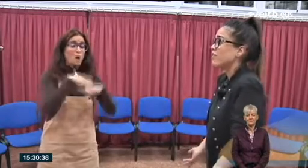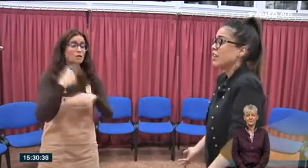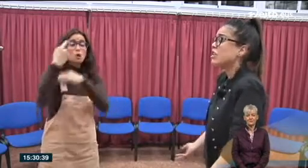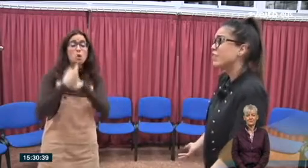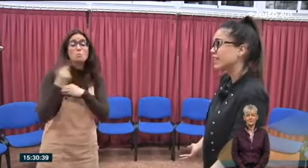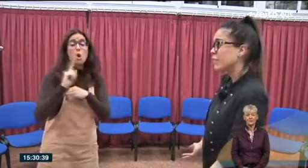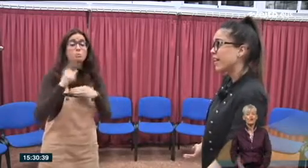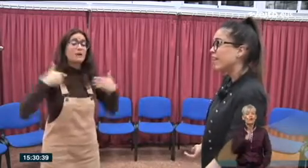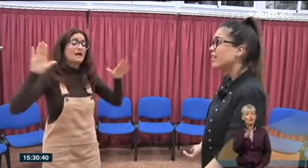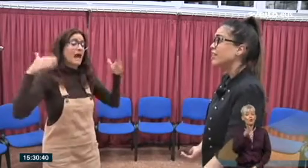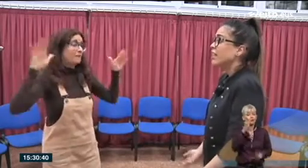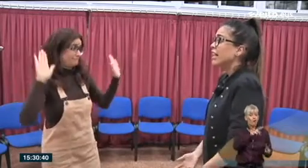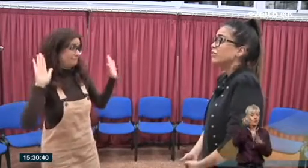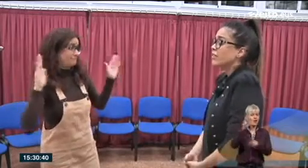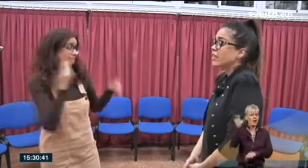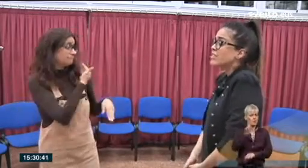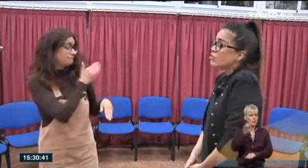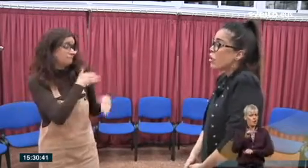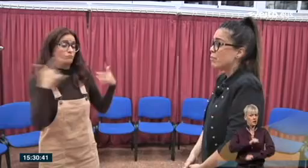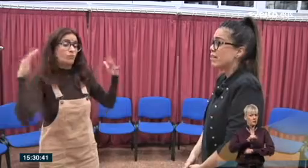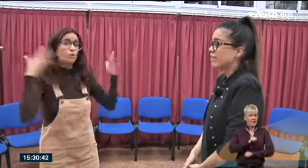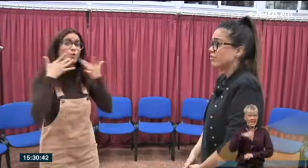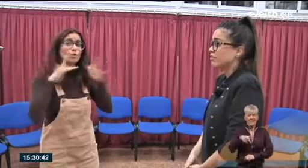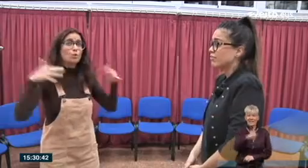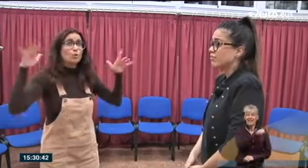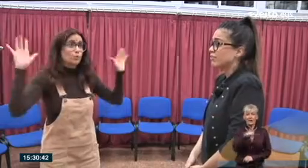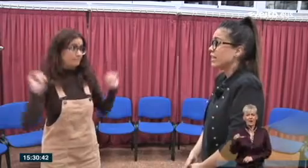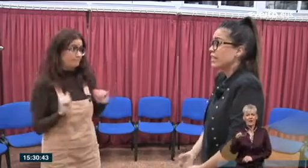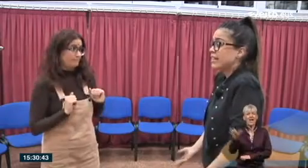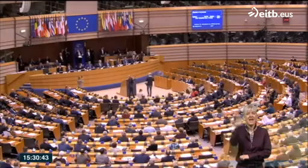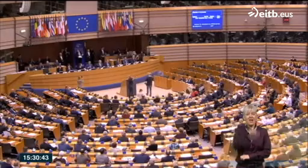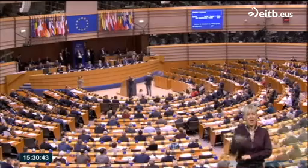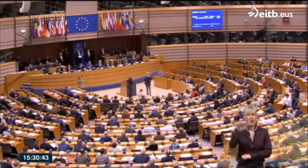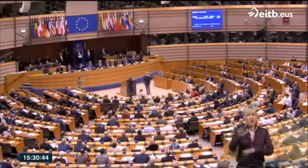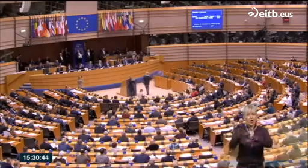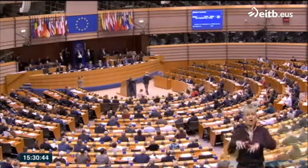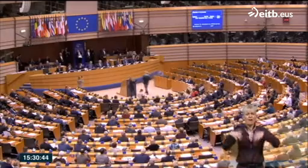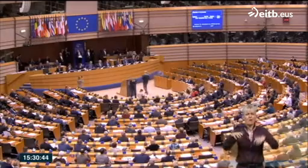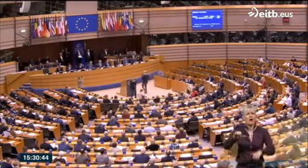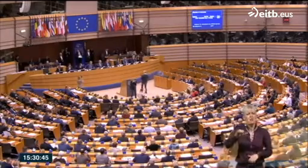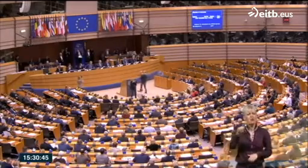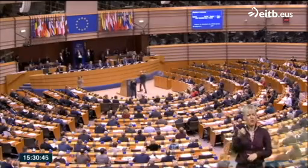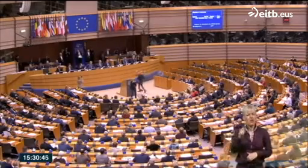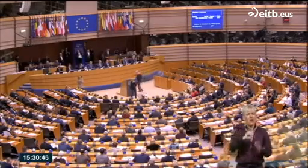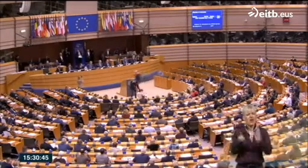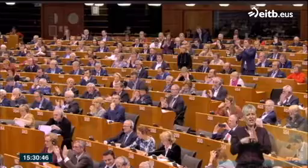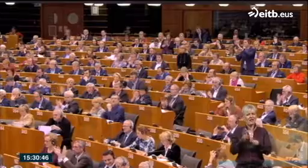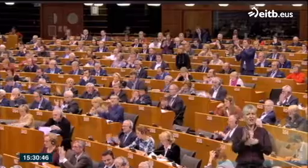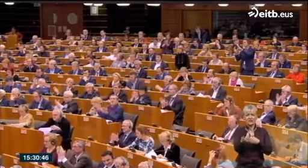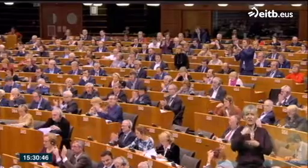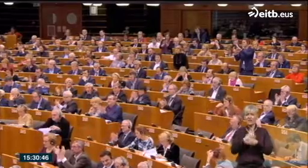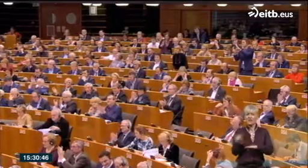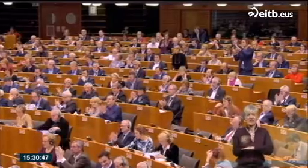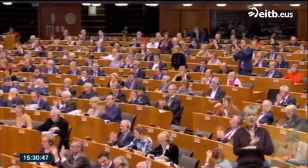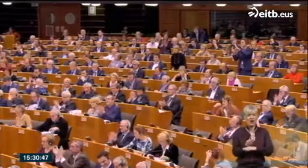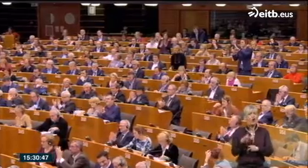caso de ellas. Por eso miran a Europa con esperanza, porque esta misma semana la Eurocámara ha aprobado la ley de accesibilidad digital que obligará en tres